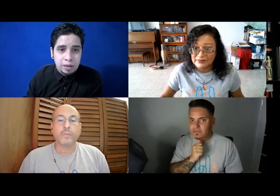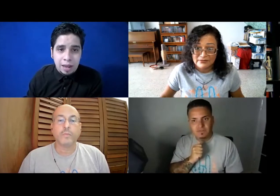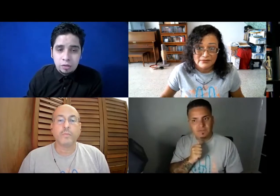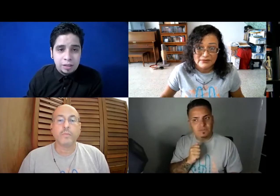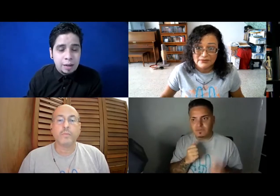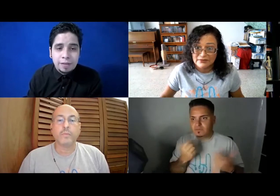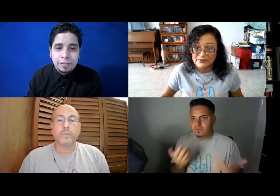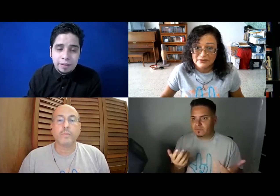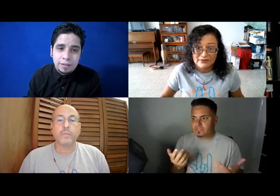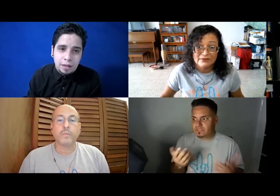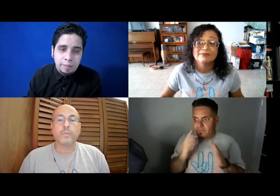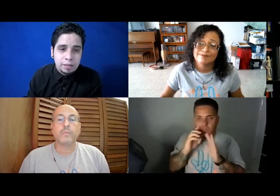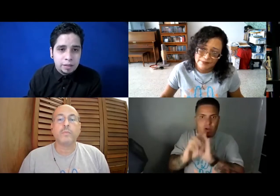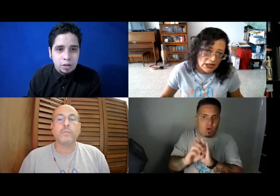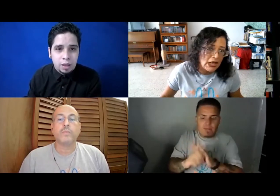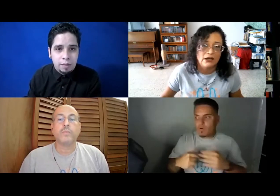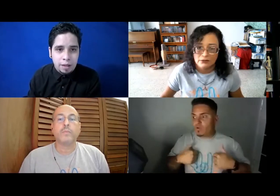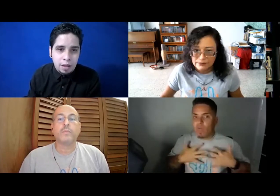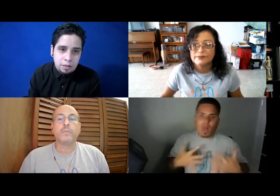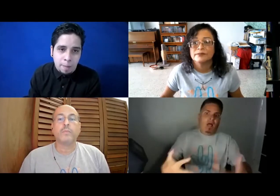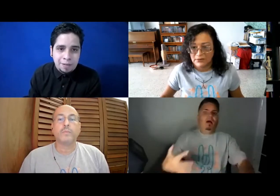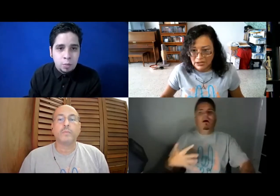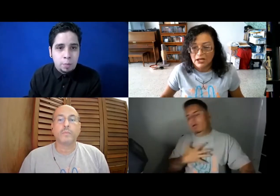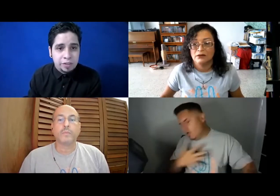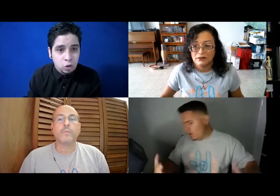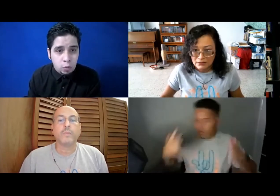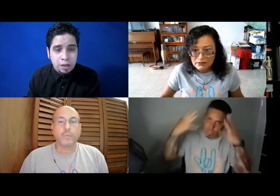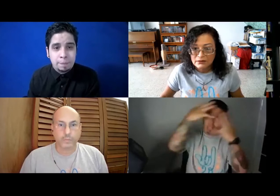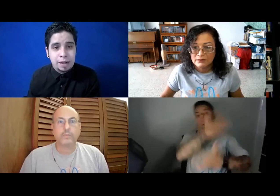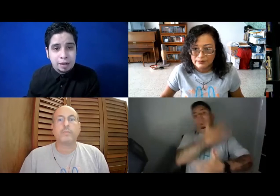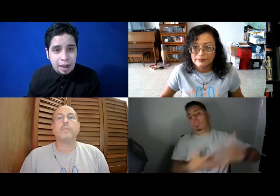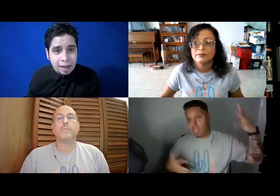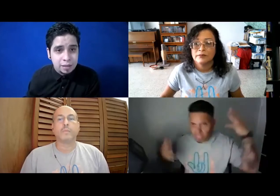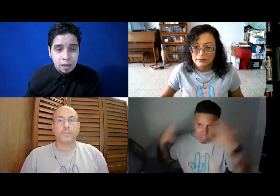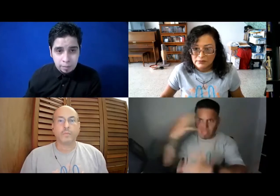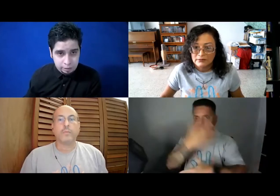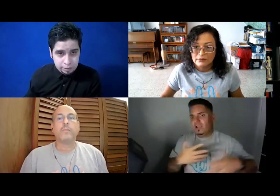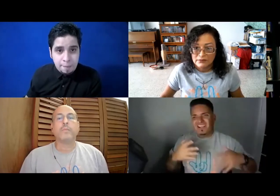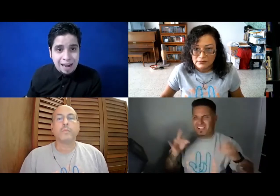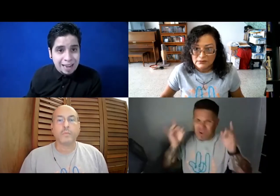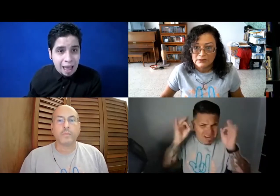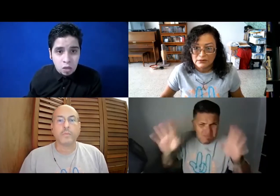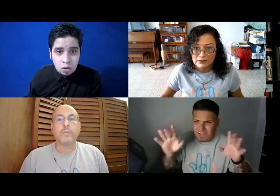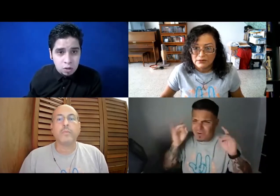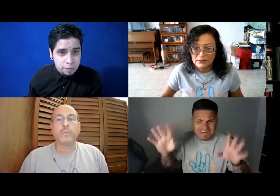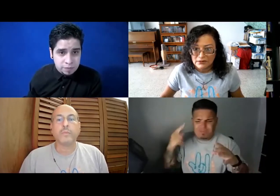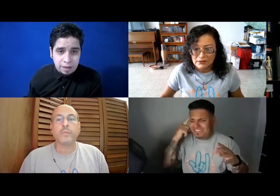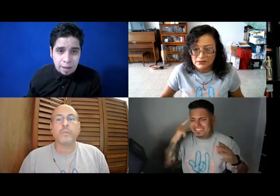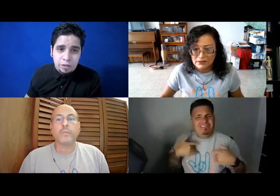¿verdad? No tenía la paciencia realmente, ya yo estaba, ¿verdad? Estaba pasando con un proceso, no podía respirar casi, estaba mareado, o el proceso